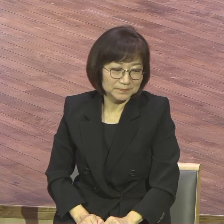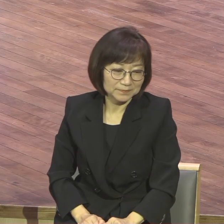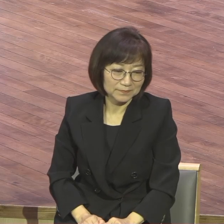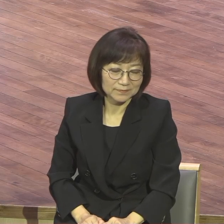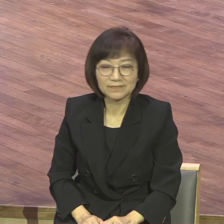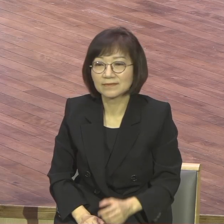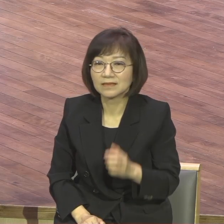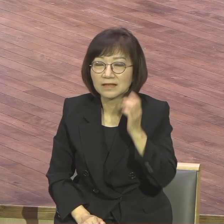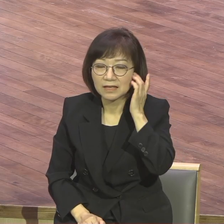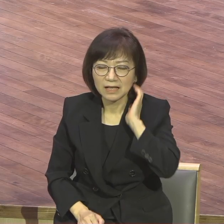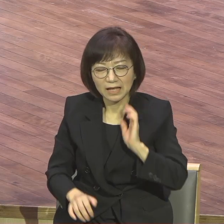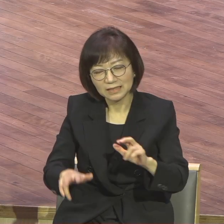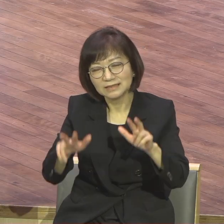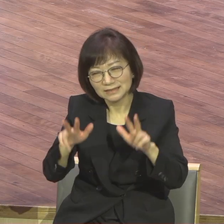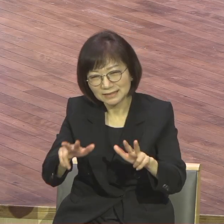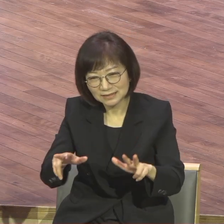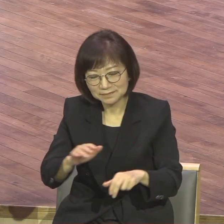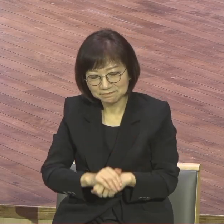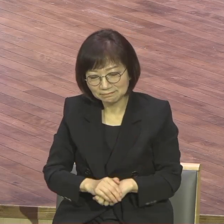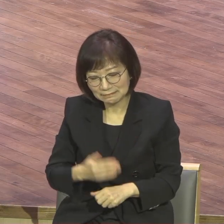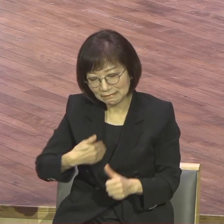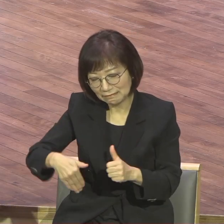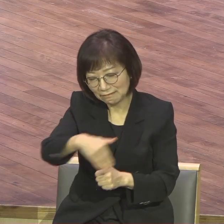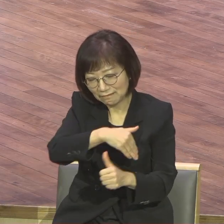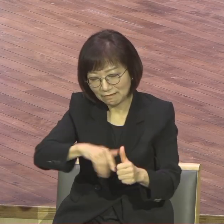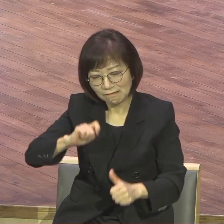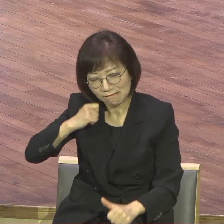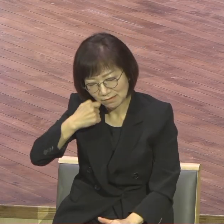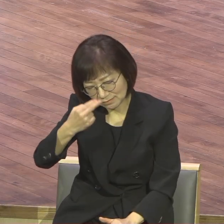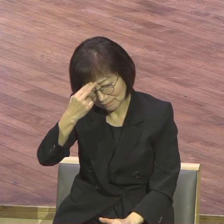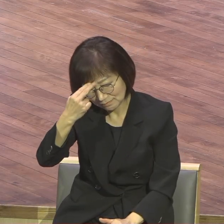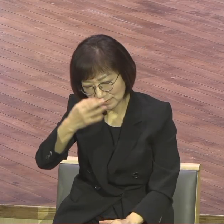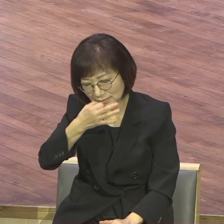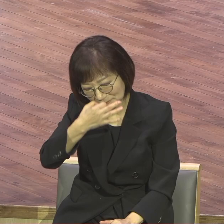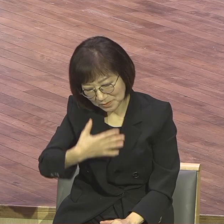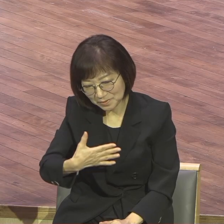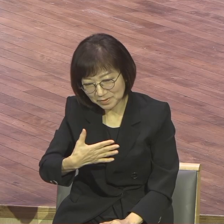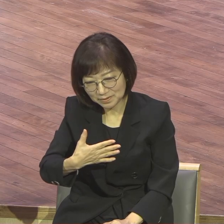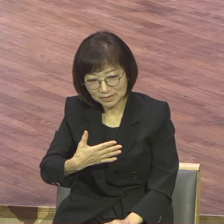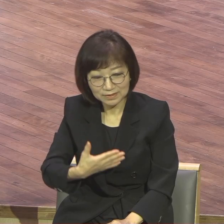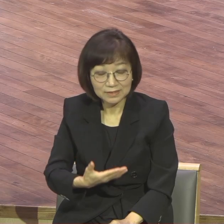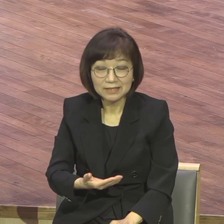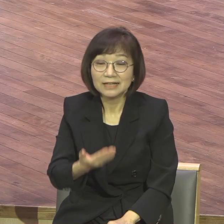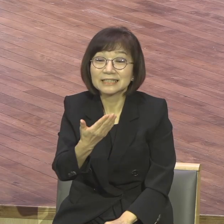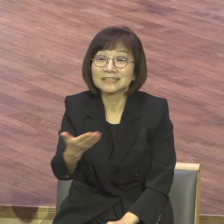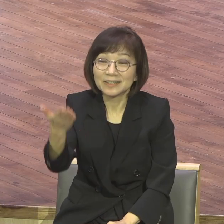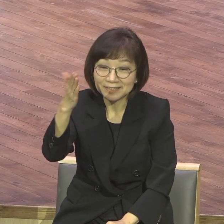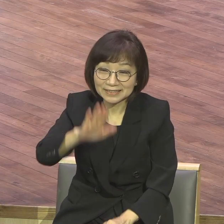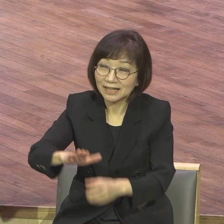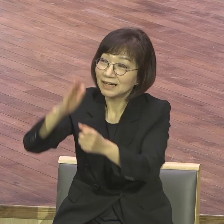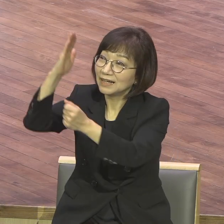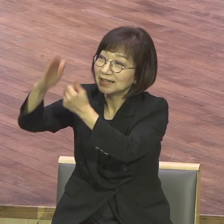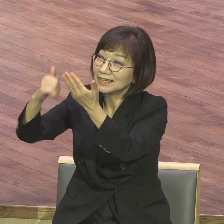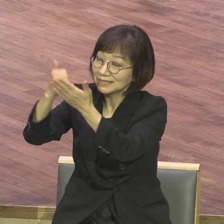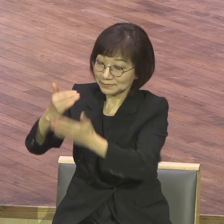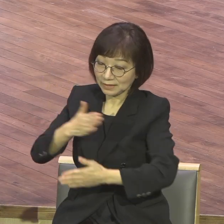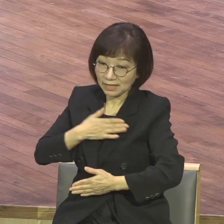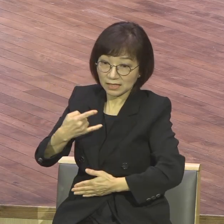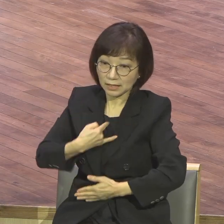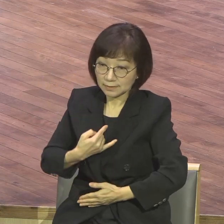환경이 이렇고 이런 어려움 있지만 하나님께서 나에게 산사망을 주셨기 때문에 감량하여 축복을